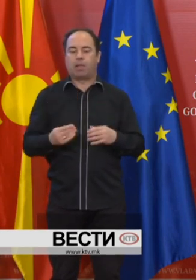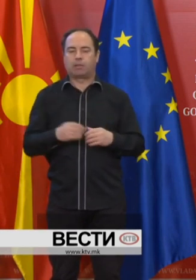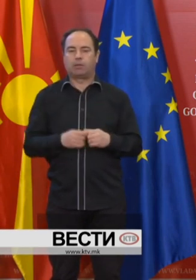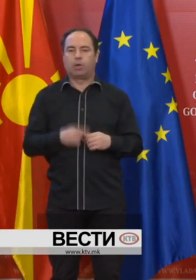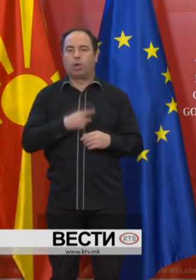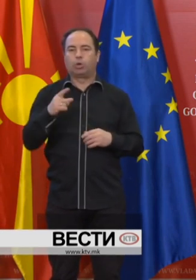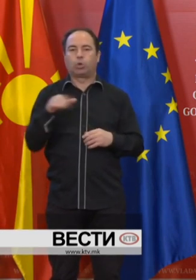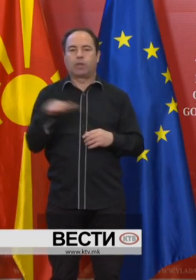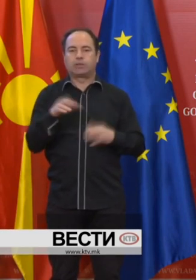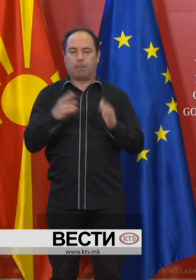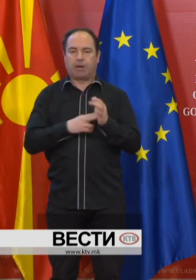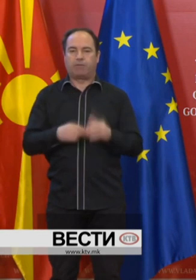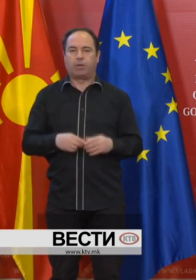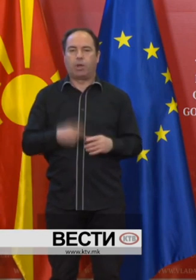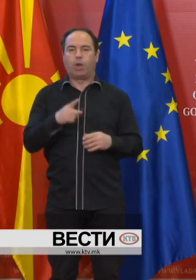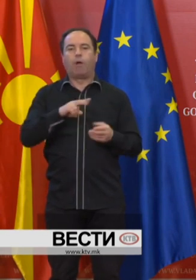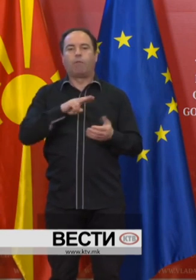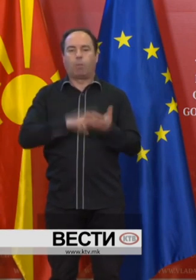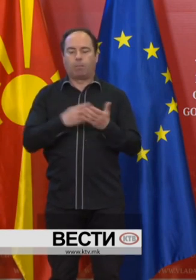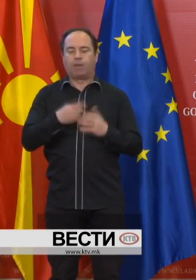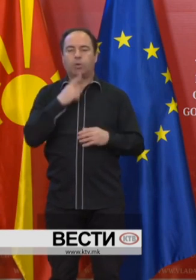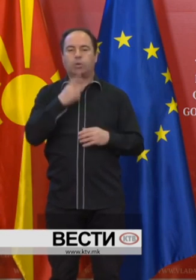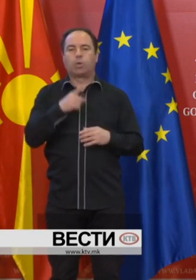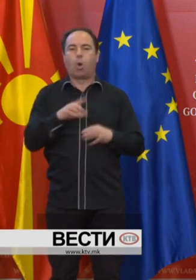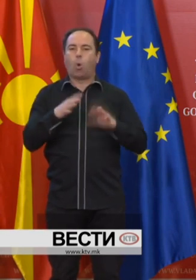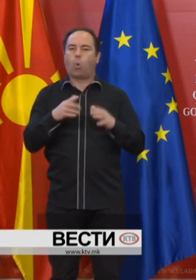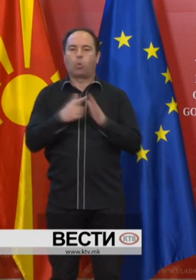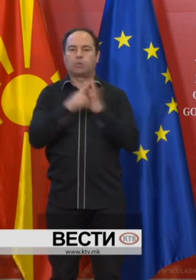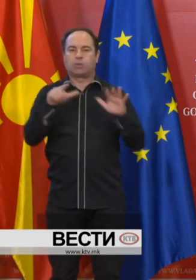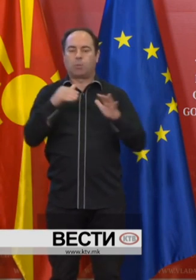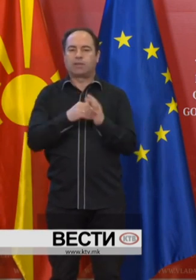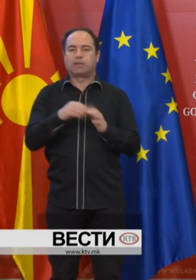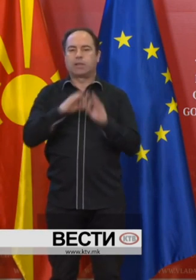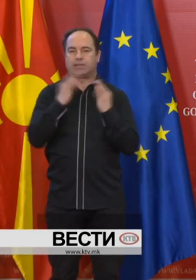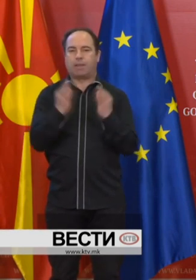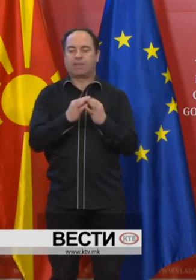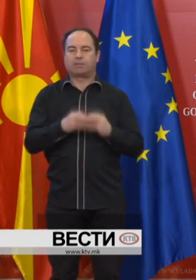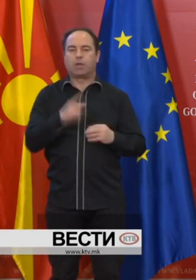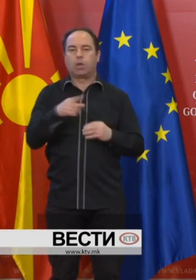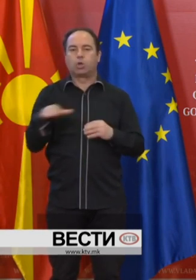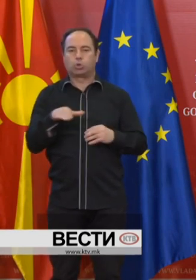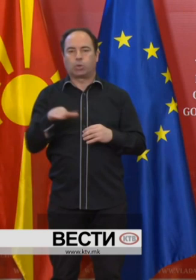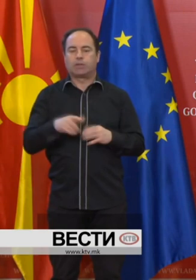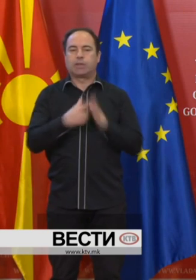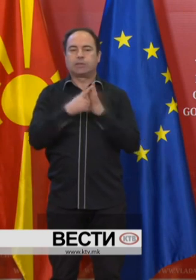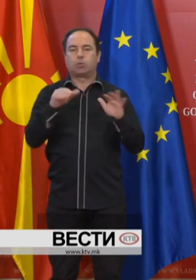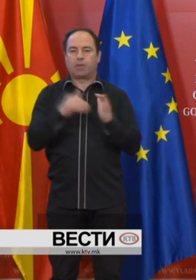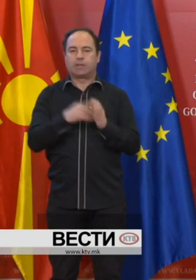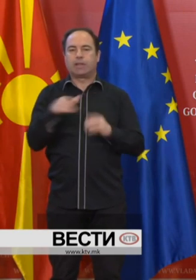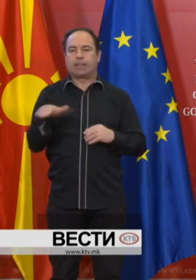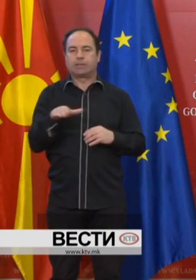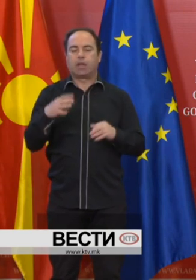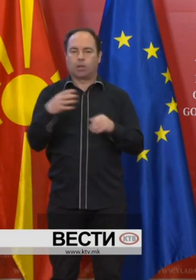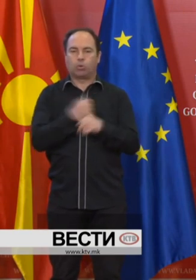до детските права. Во превод тоа би значило дека околу 17 тилијади семејства со деца, односно 17 тилијади